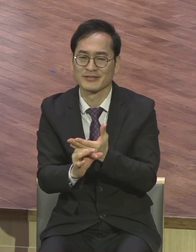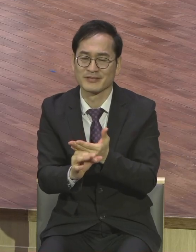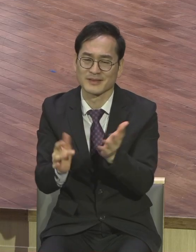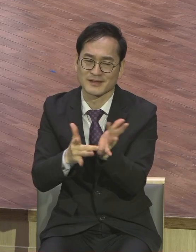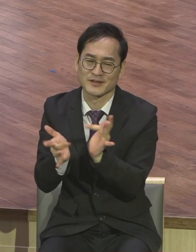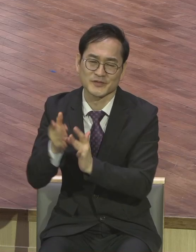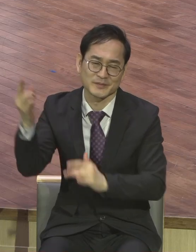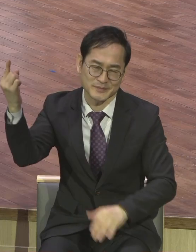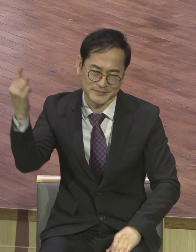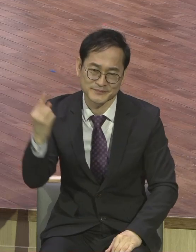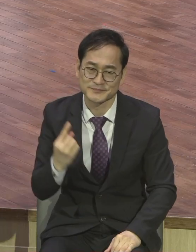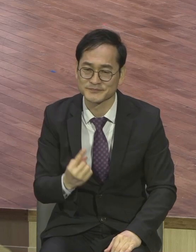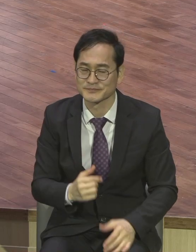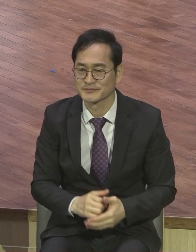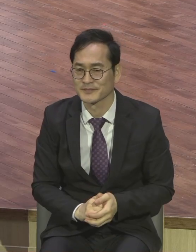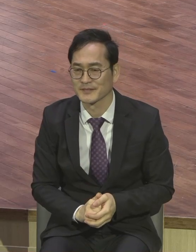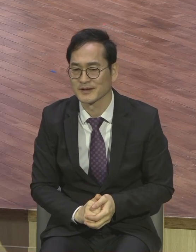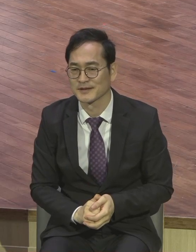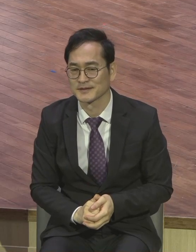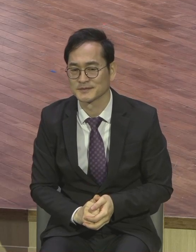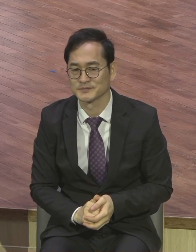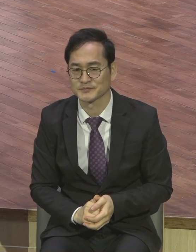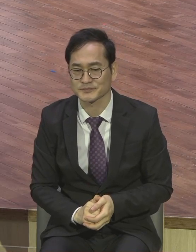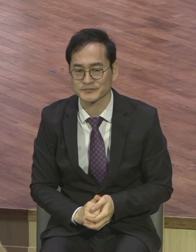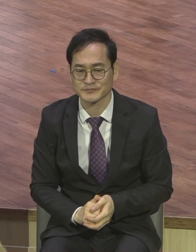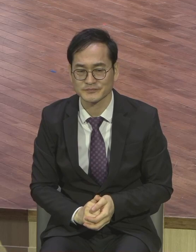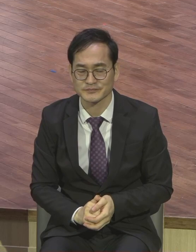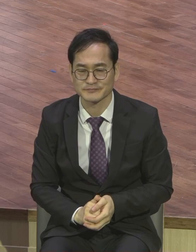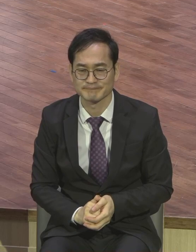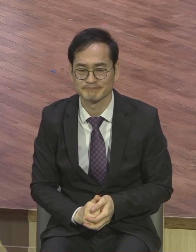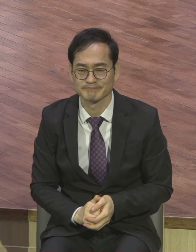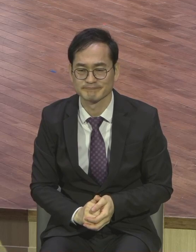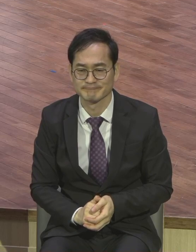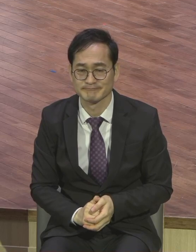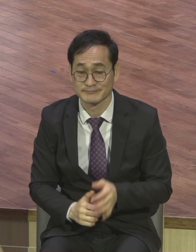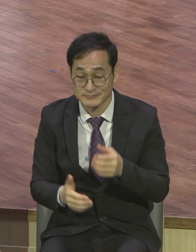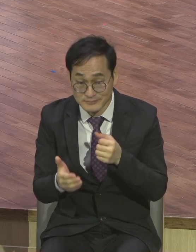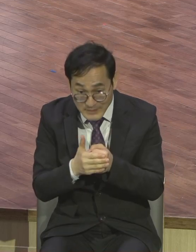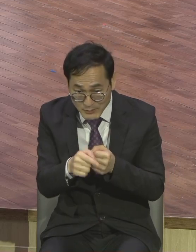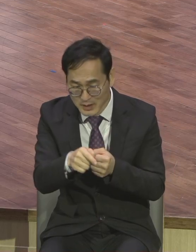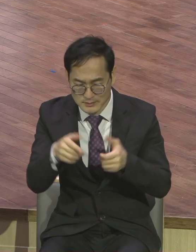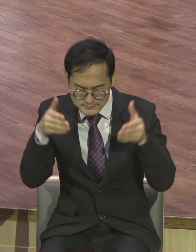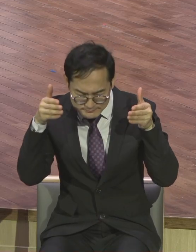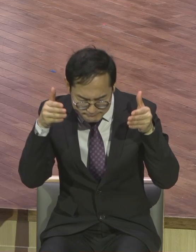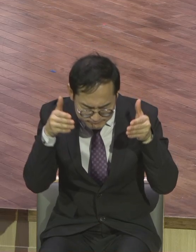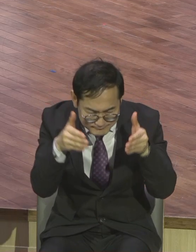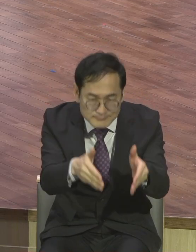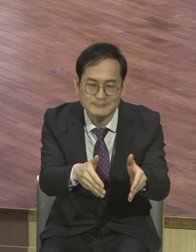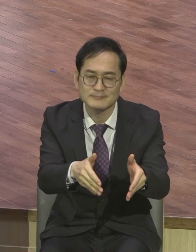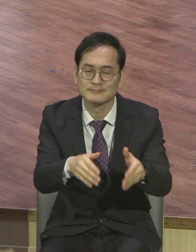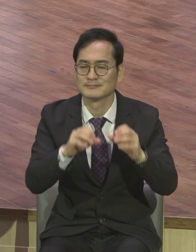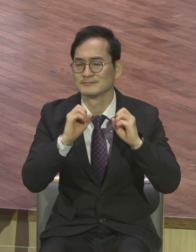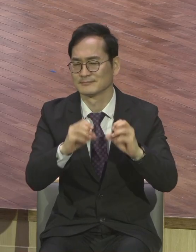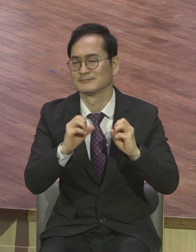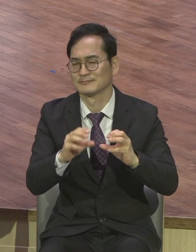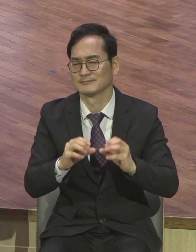모든 관심 방향을 맞춰야 된다 거기에 맞춰야 된다 무슨 뭐 먹고 살기도